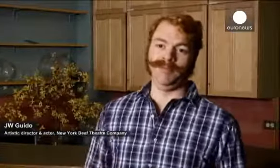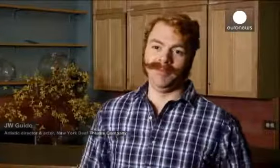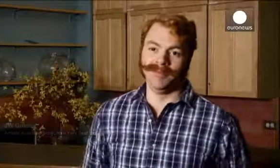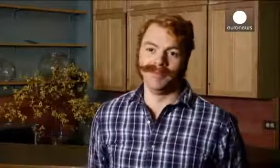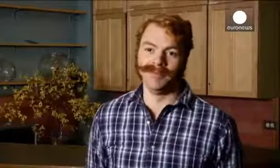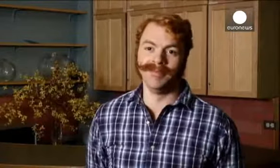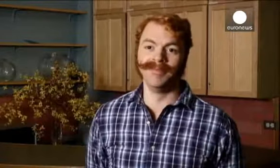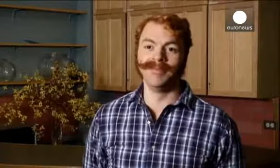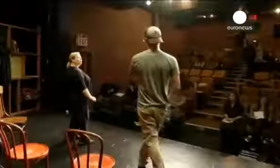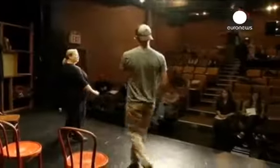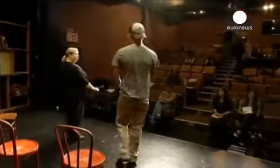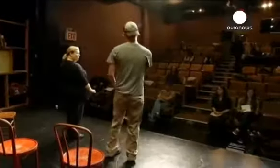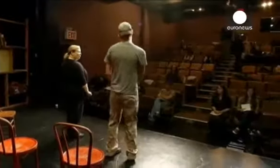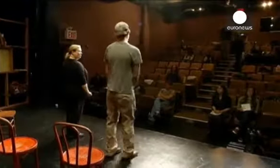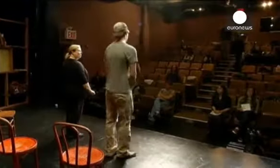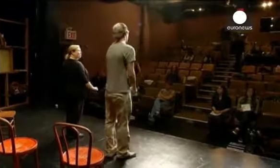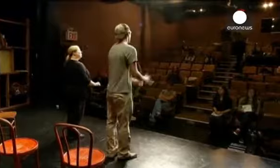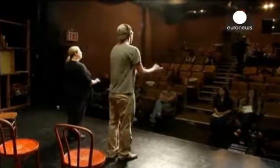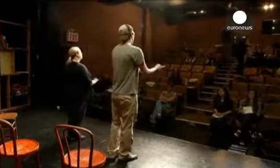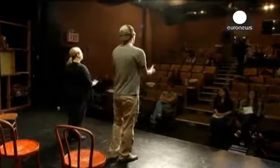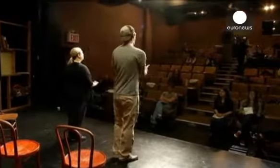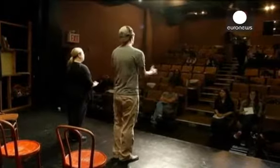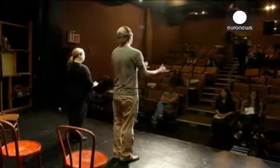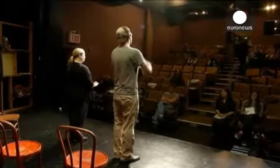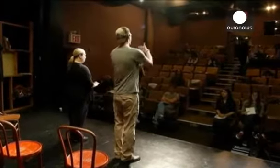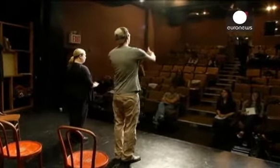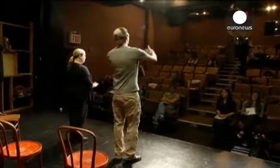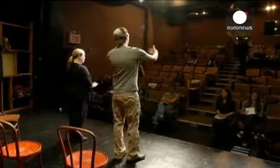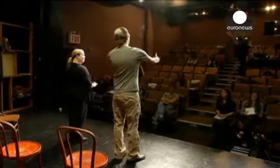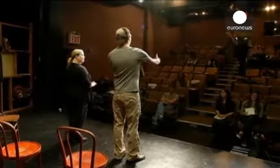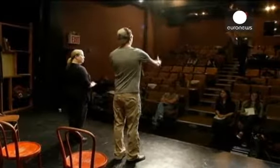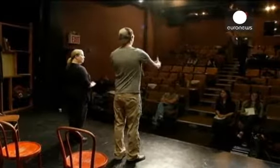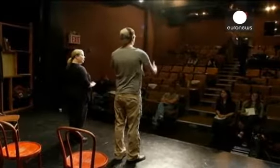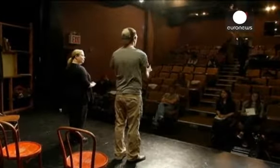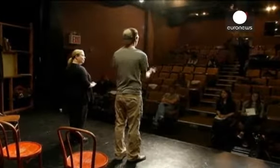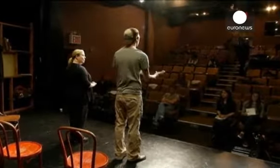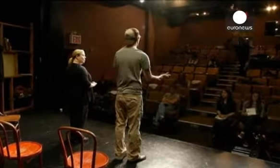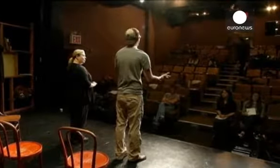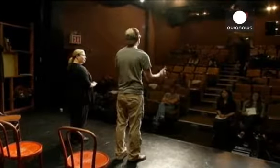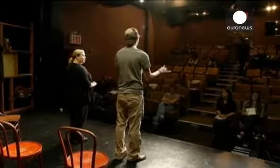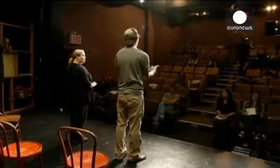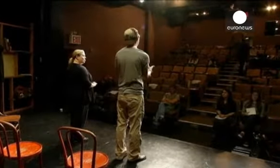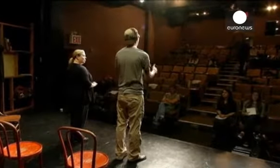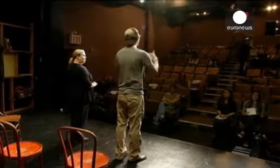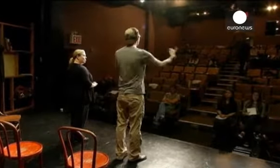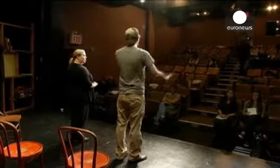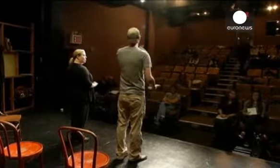resto respeita a tradição teatral. A conclusão é de vários atores